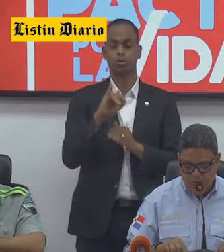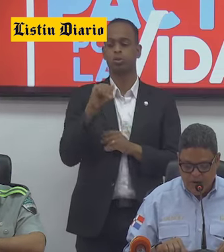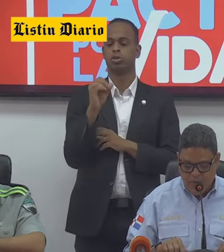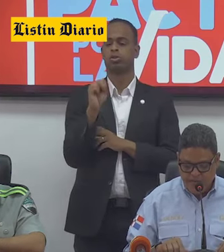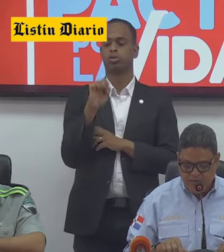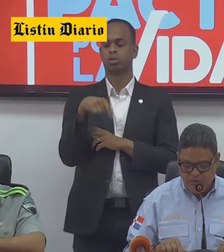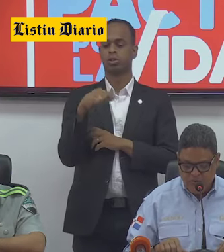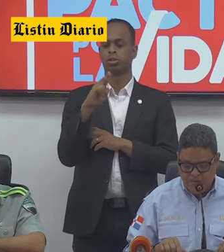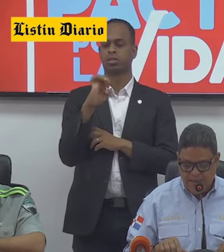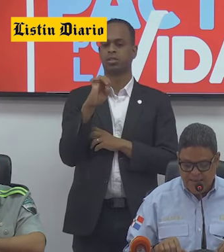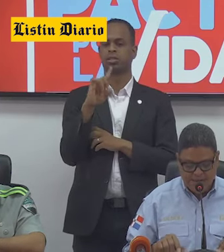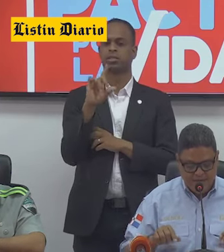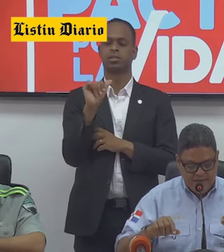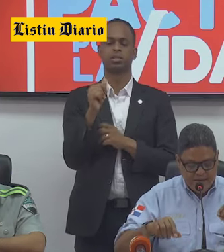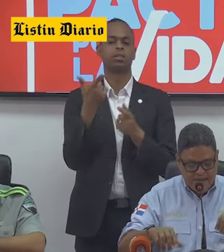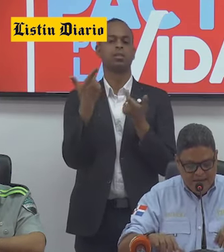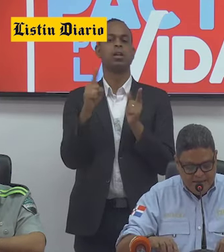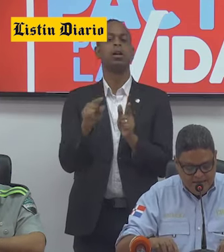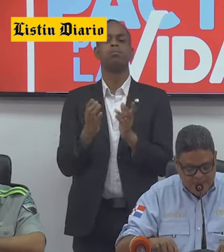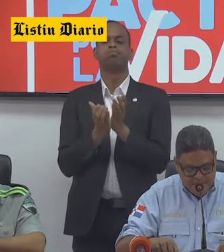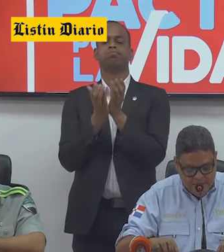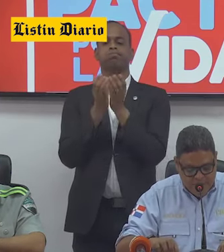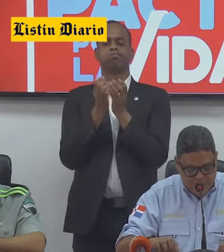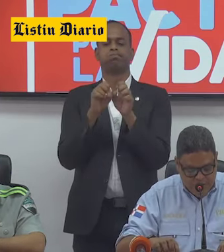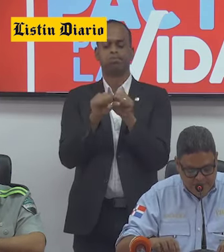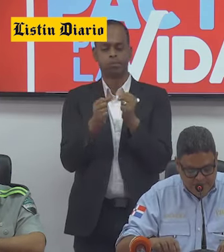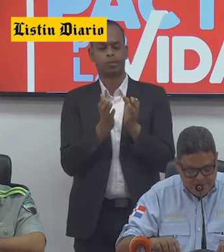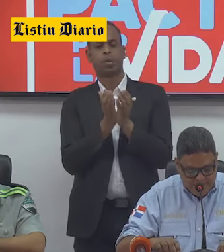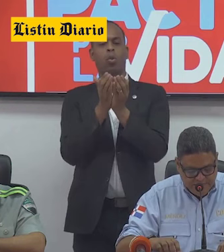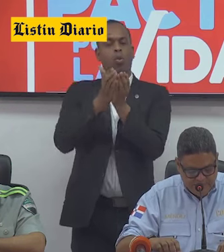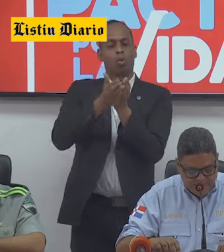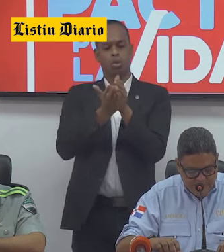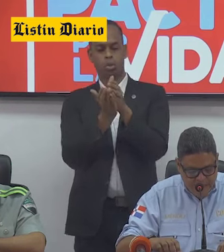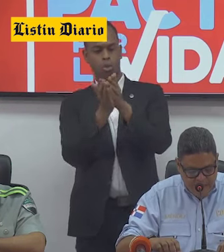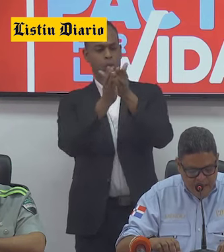Cruz, la cual se encontraba a la deriva en dichas inmediaciones.